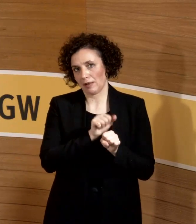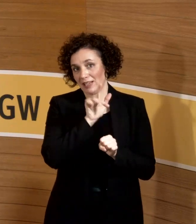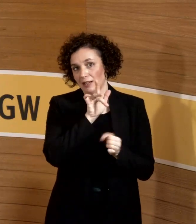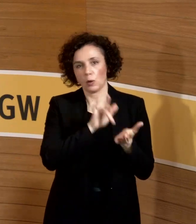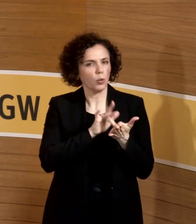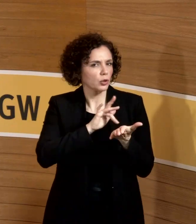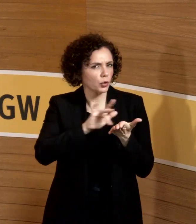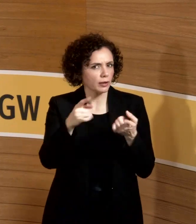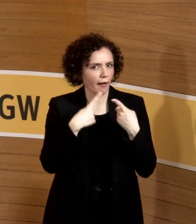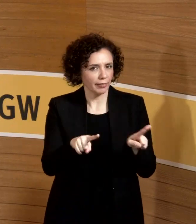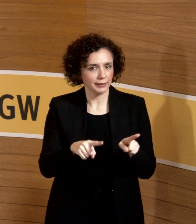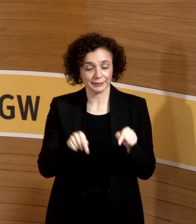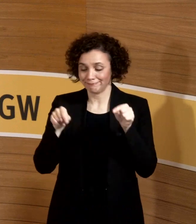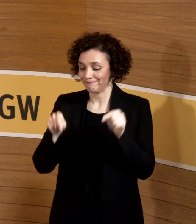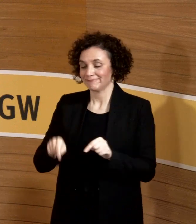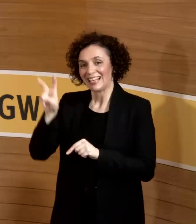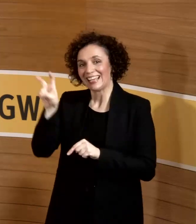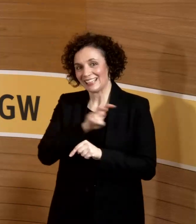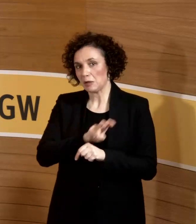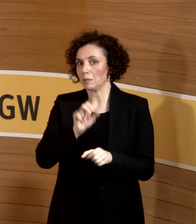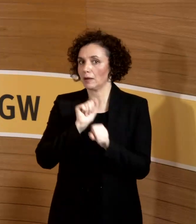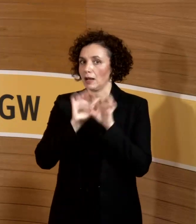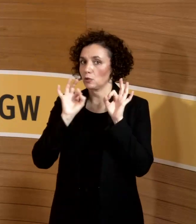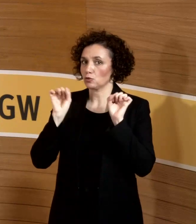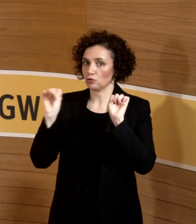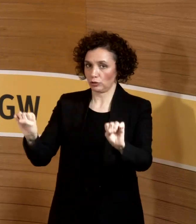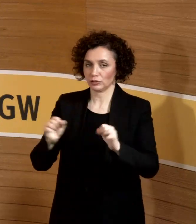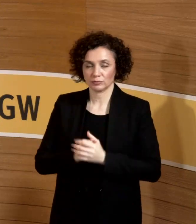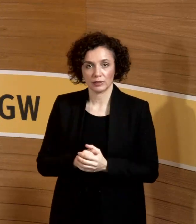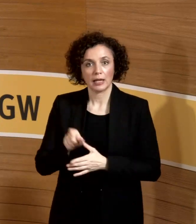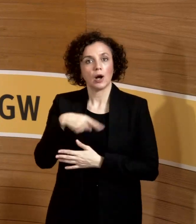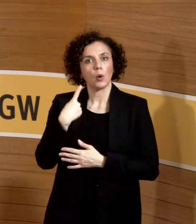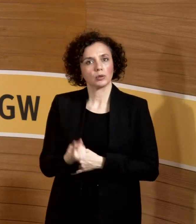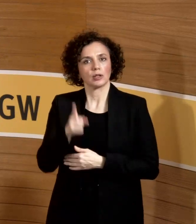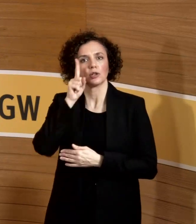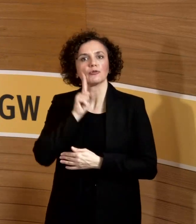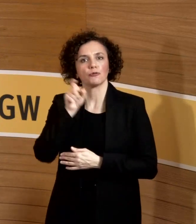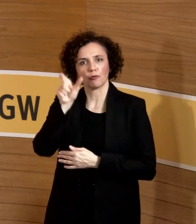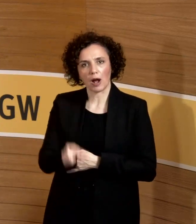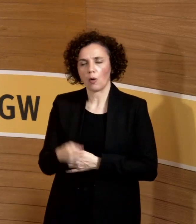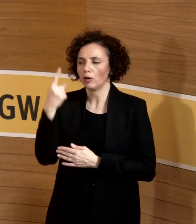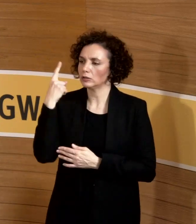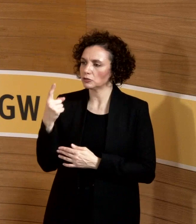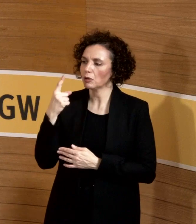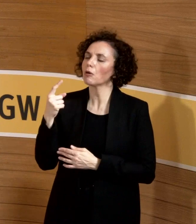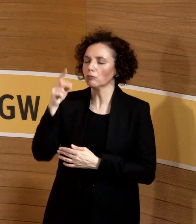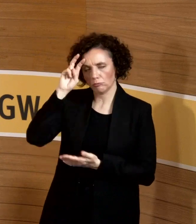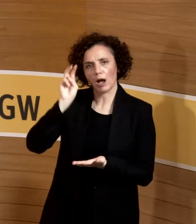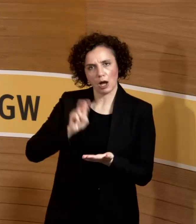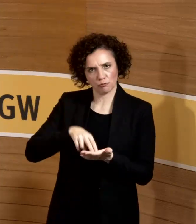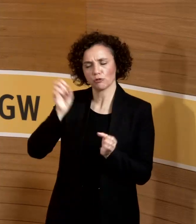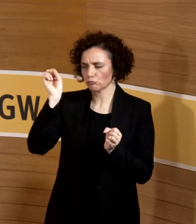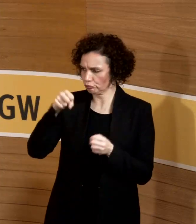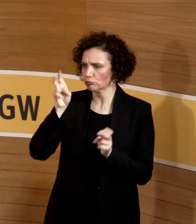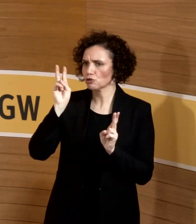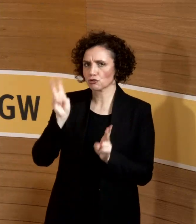man sich gut schützen kann. Und wenn eine Frau da mitgeht, dann geben wir sie frei für diese Tätigkeiten.